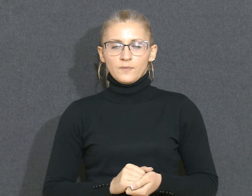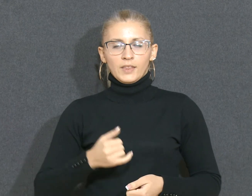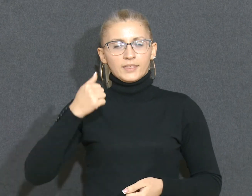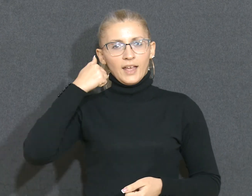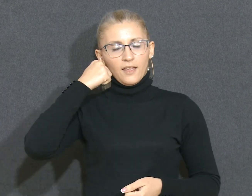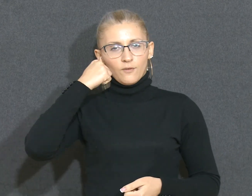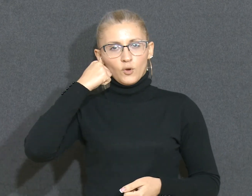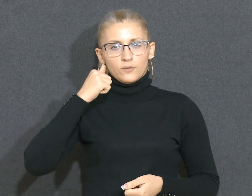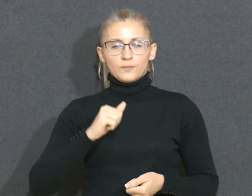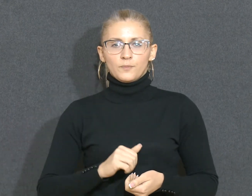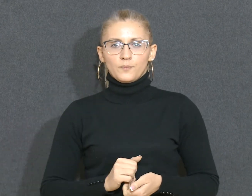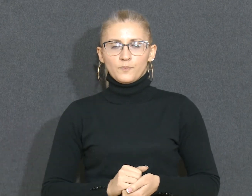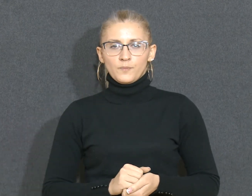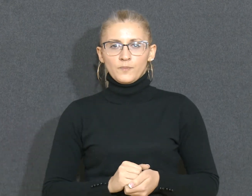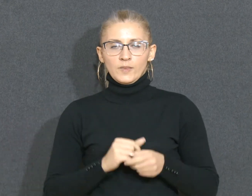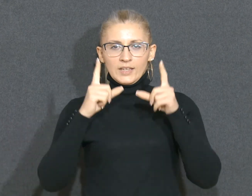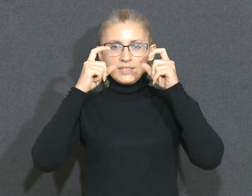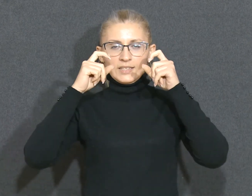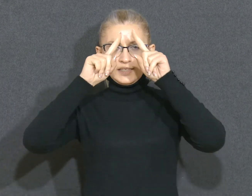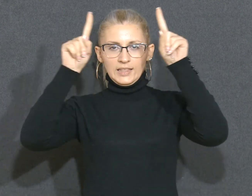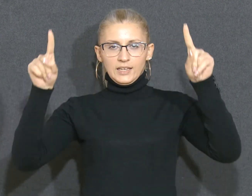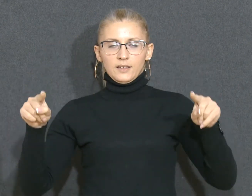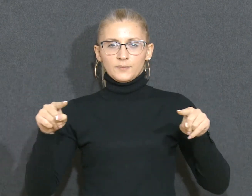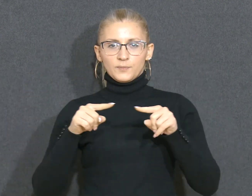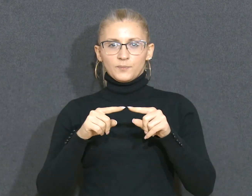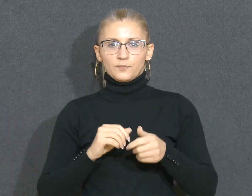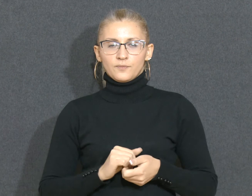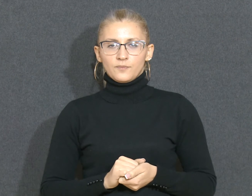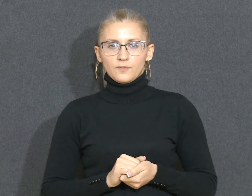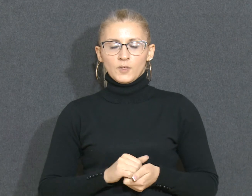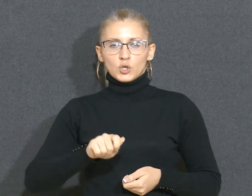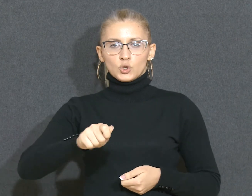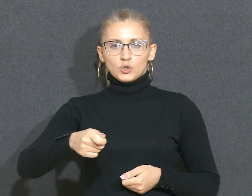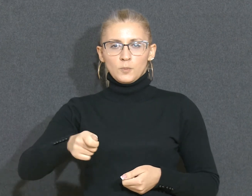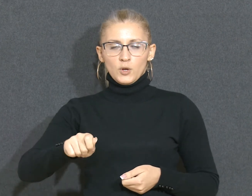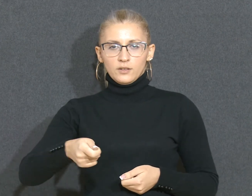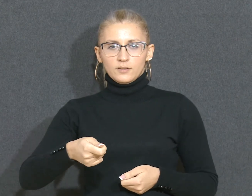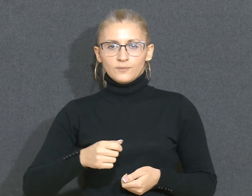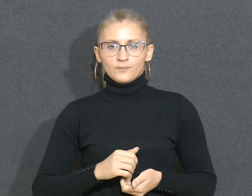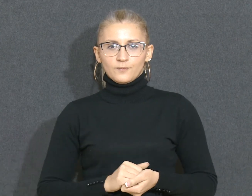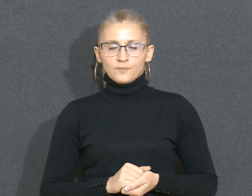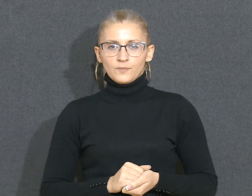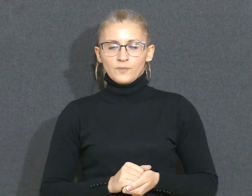Slika Šporet Frižider